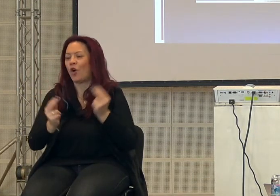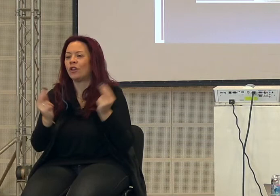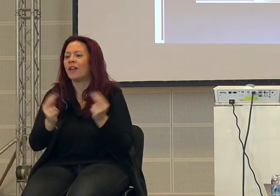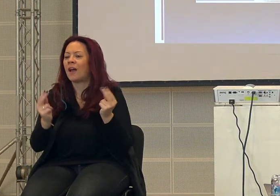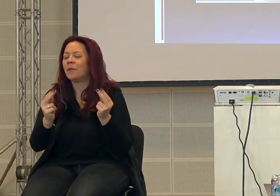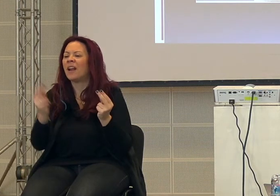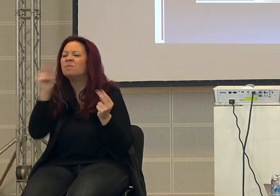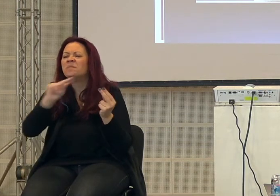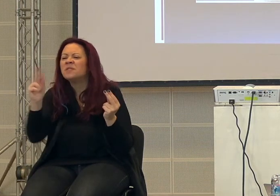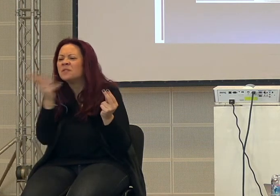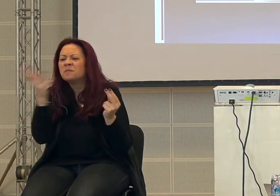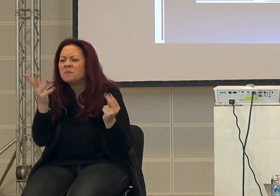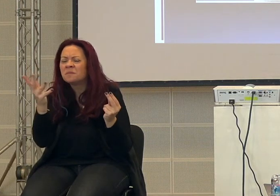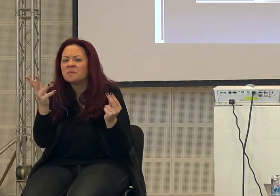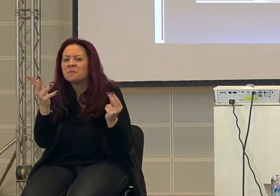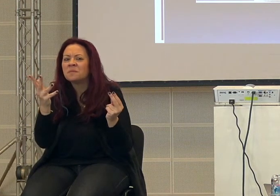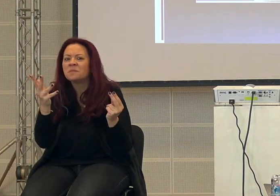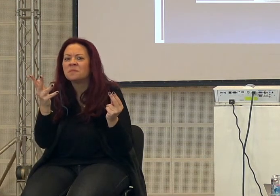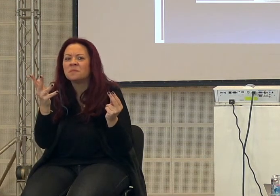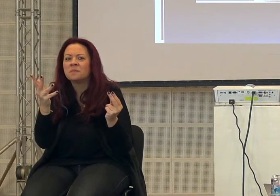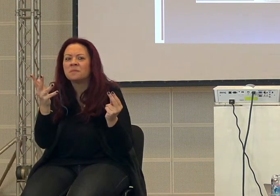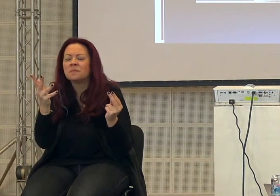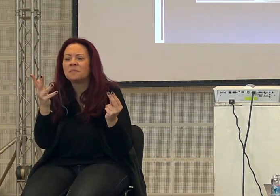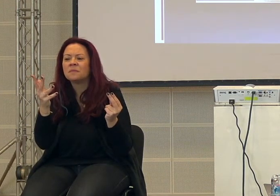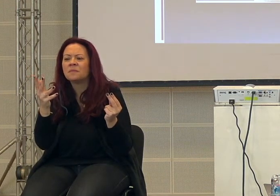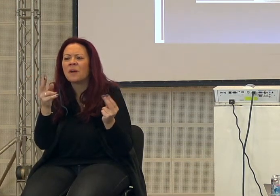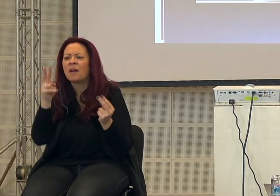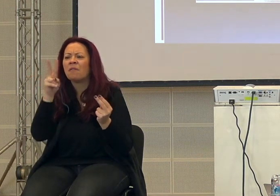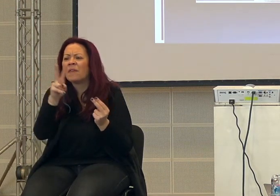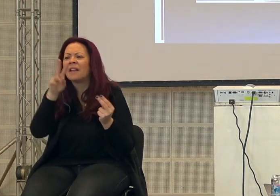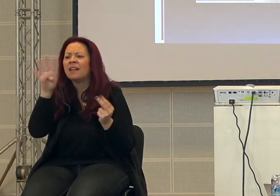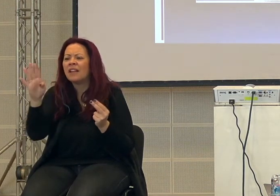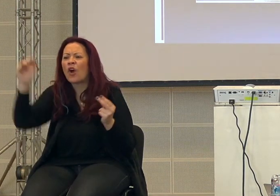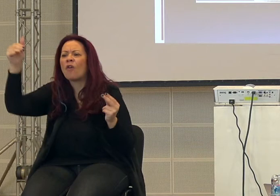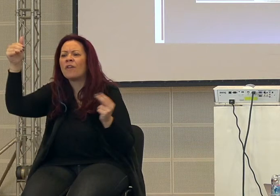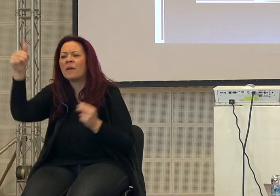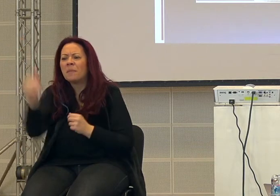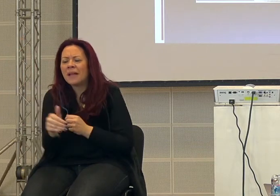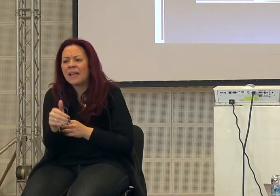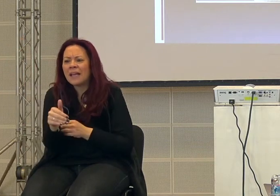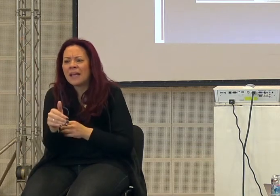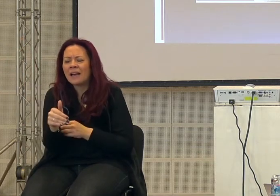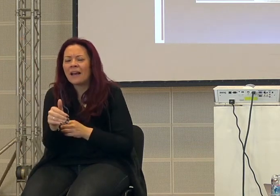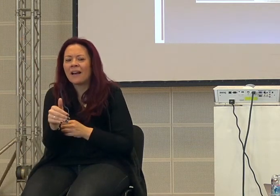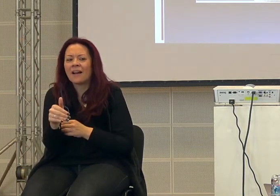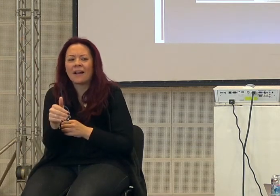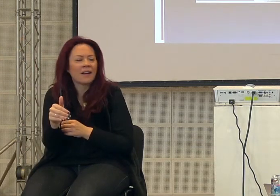che questo 29.000 diciamo,